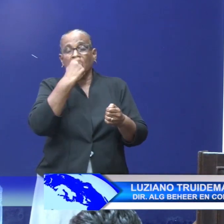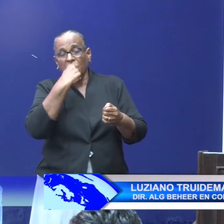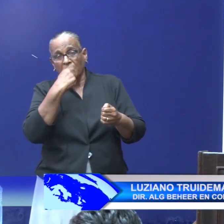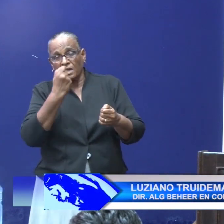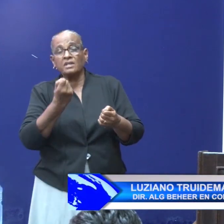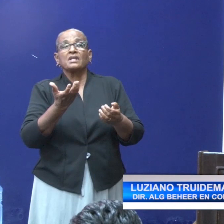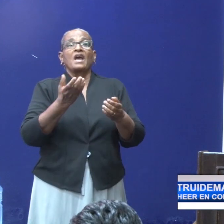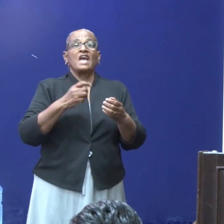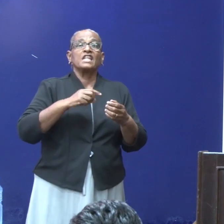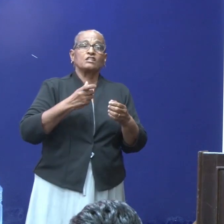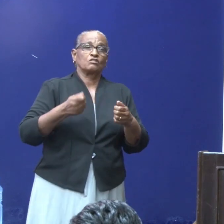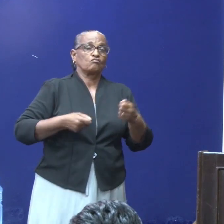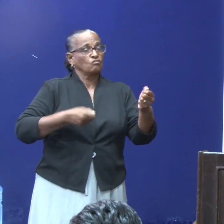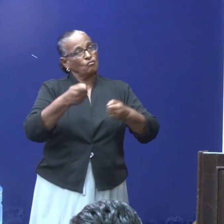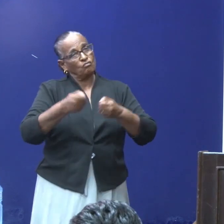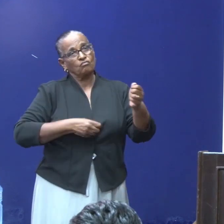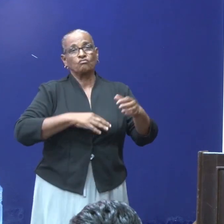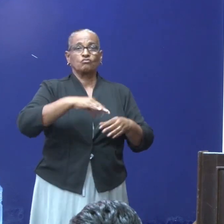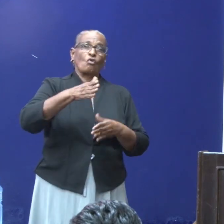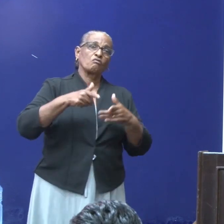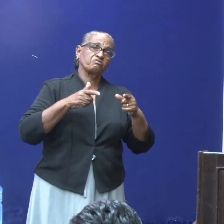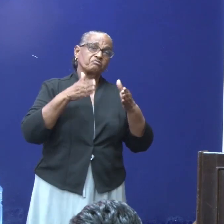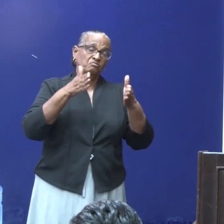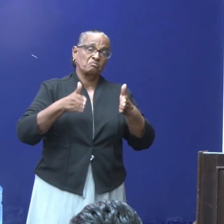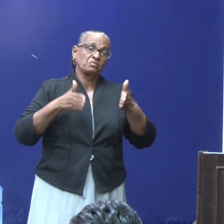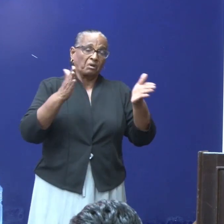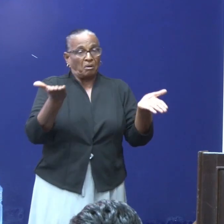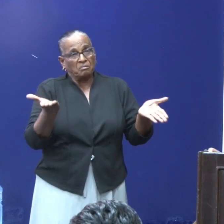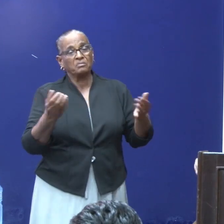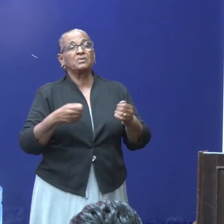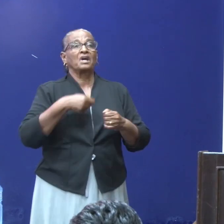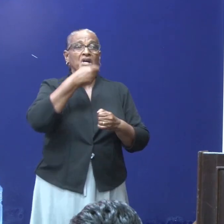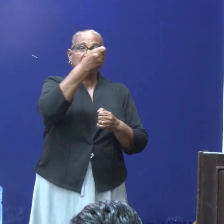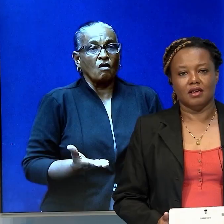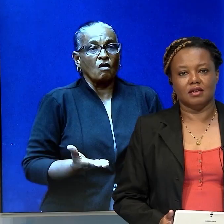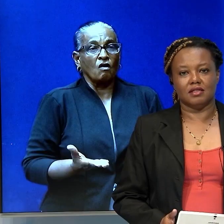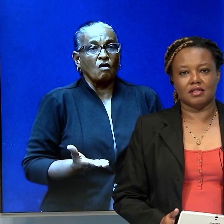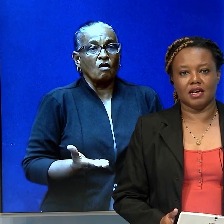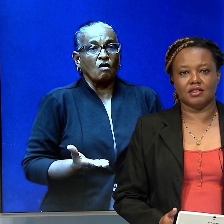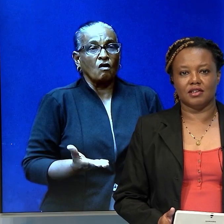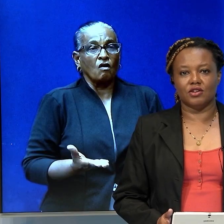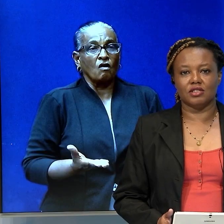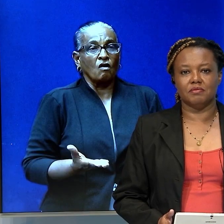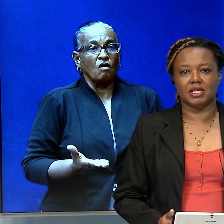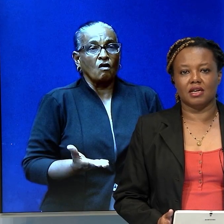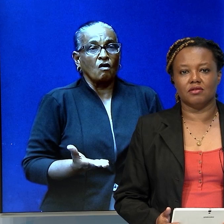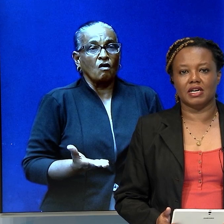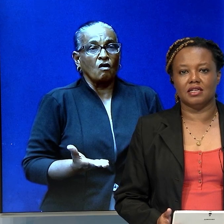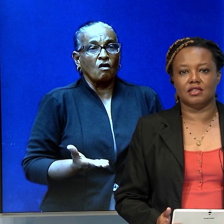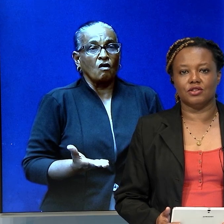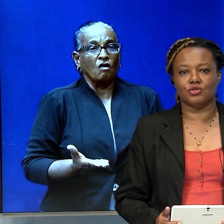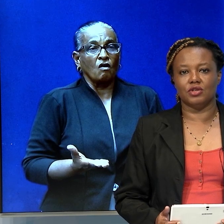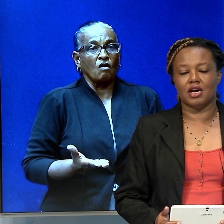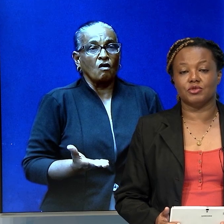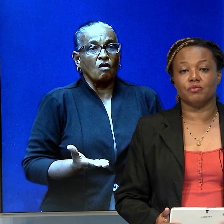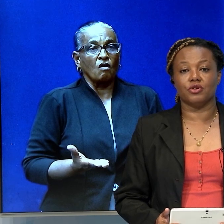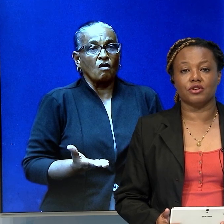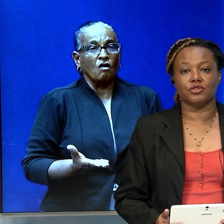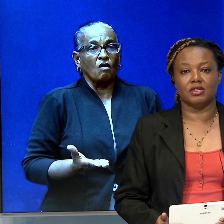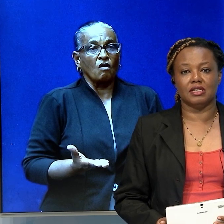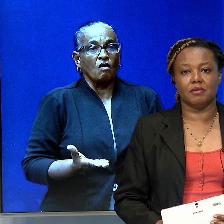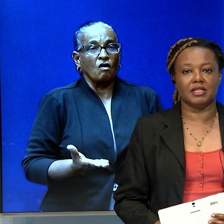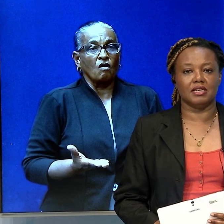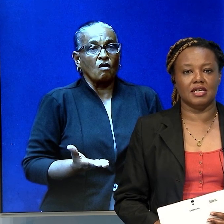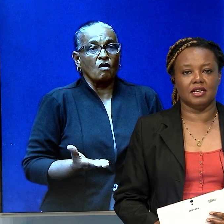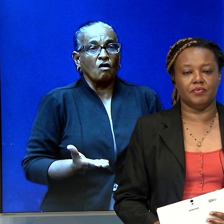en transport indienen bij het ministerie van Buitenlandse Zaken. Het is echter nog niet bekend wanneer de Surinaamse